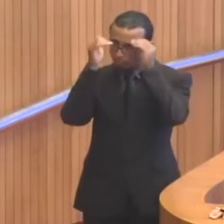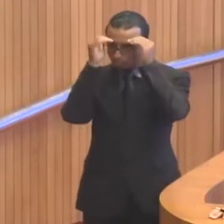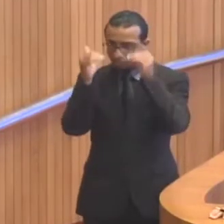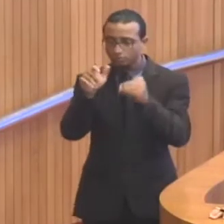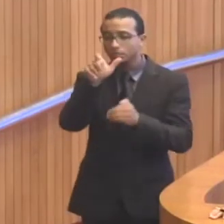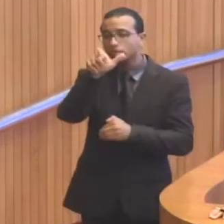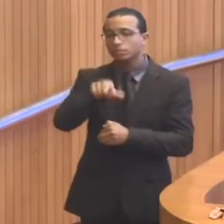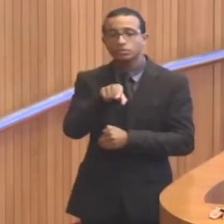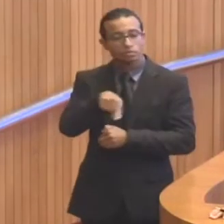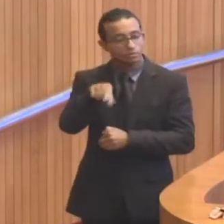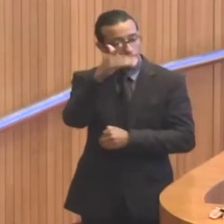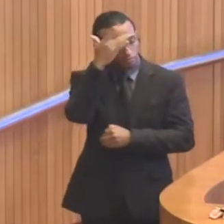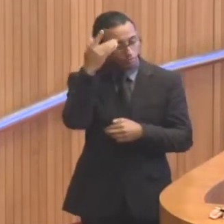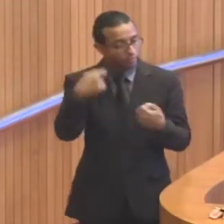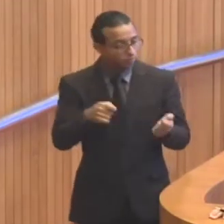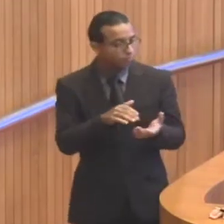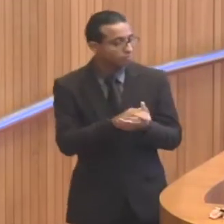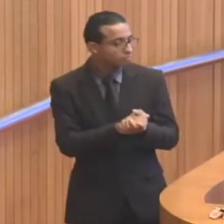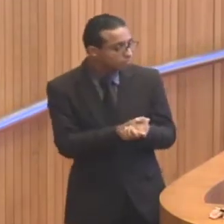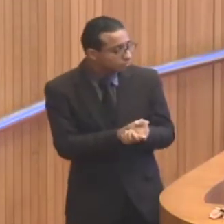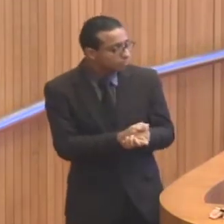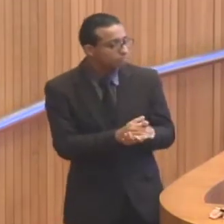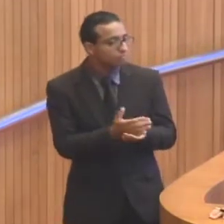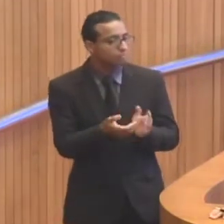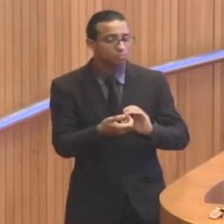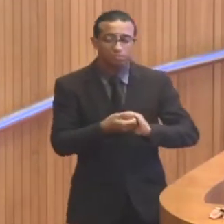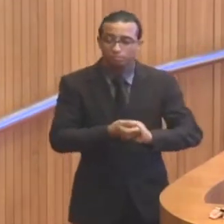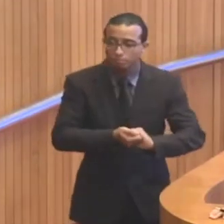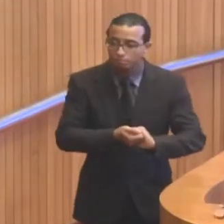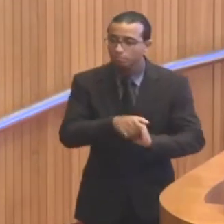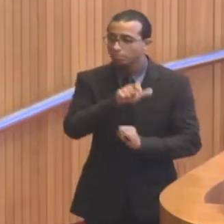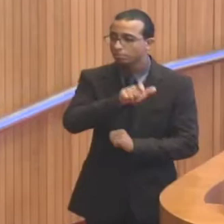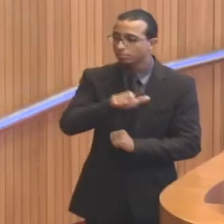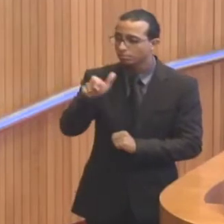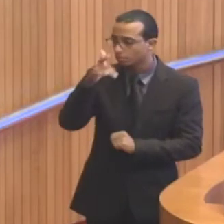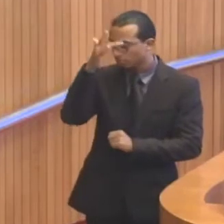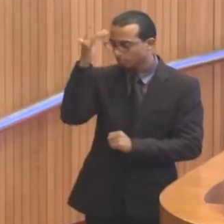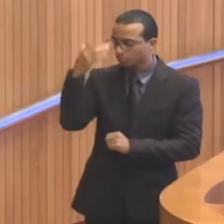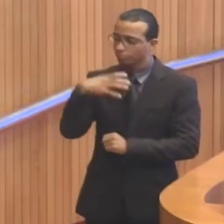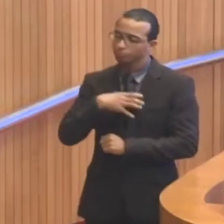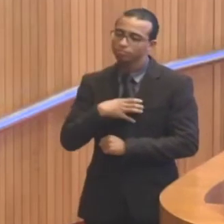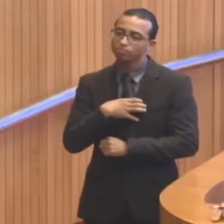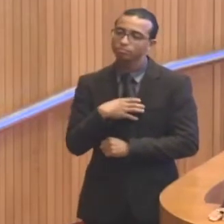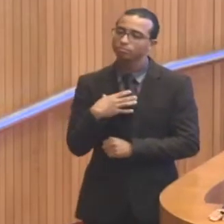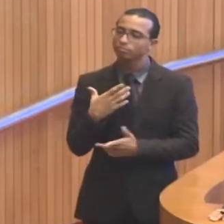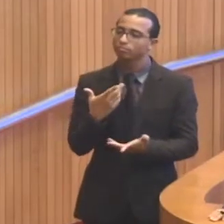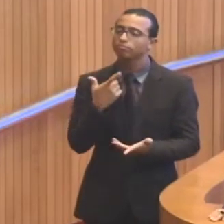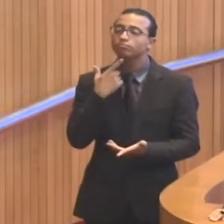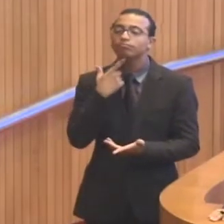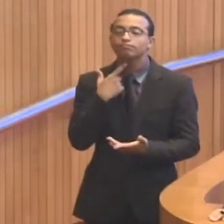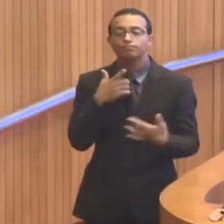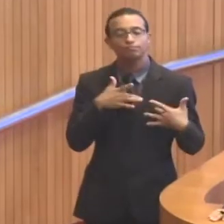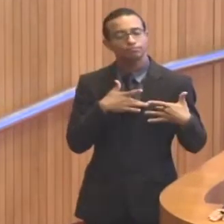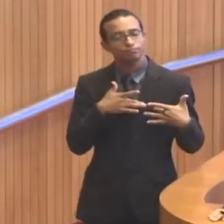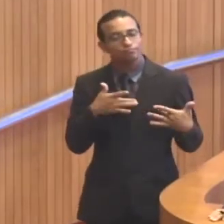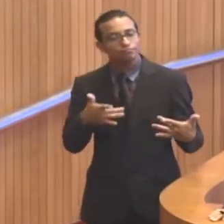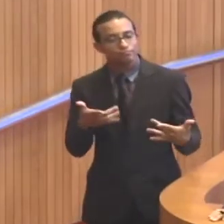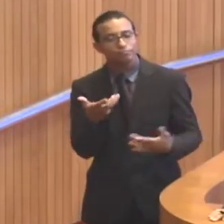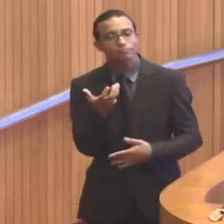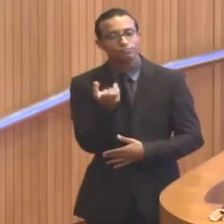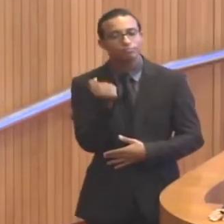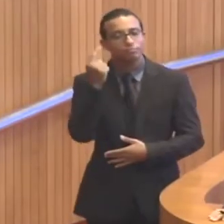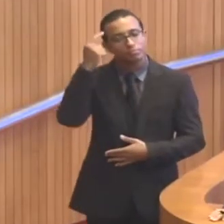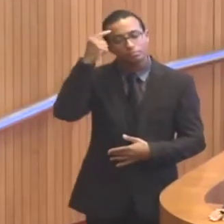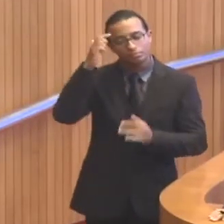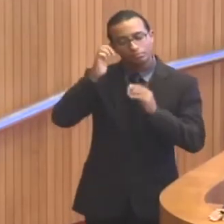população. Então, eu quero cumprimentar, parabenizar essas pessoas que voluntariamente se dispõem a